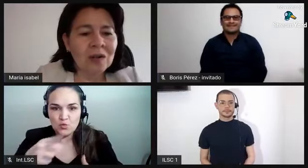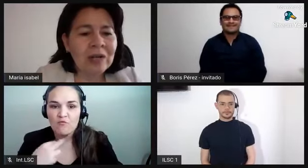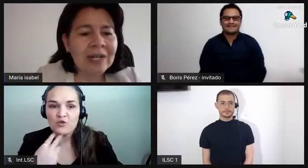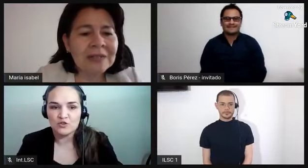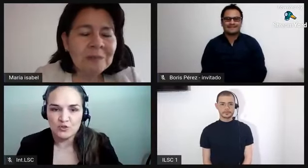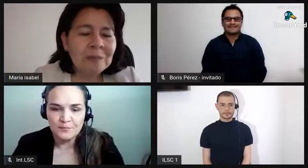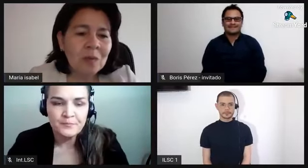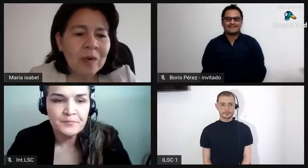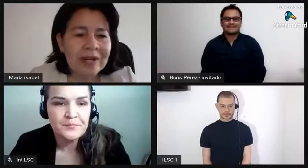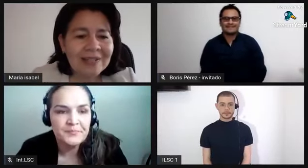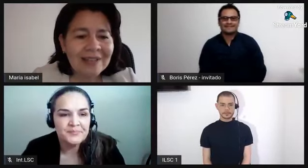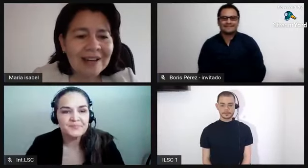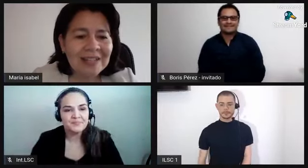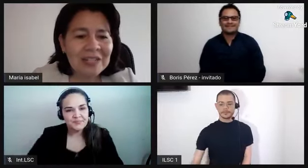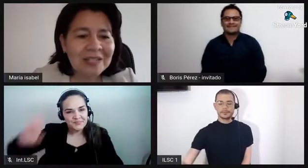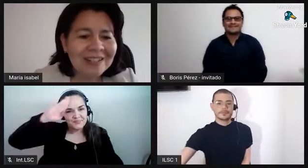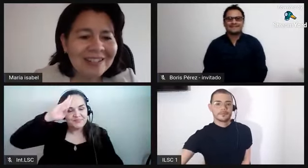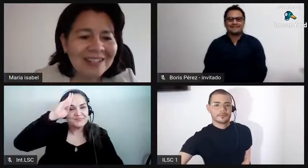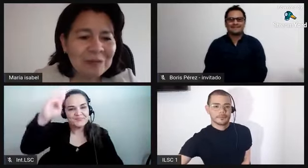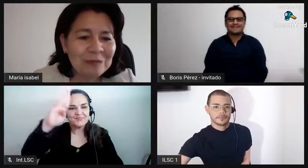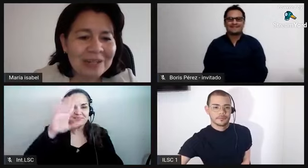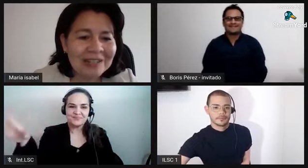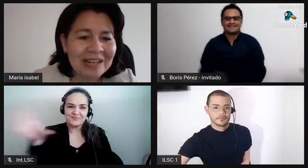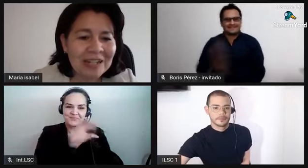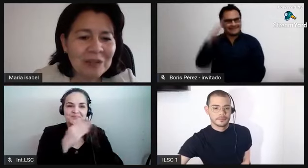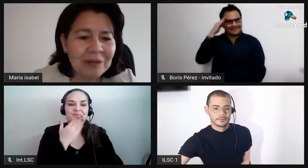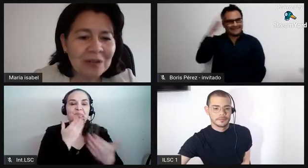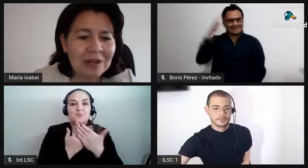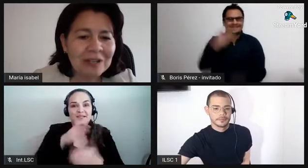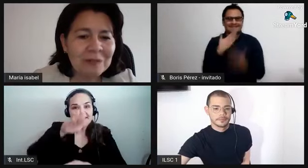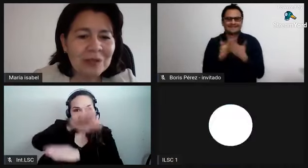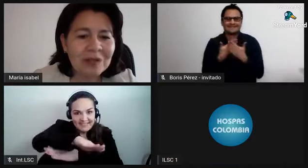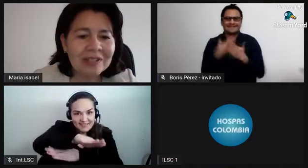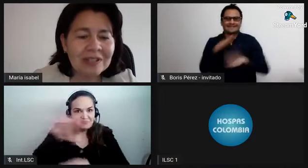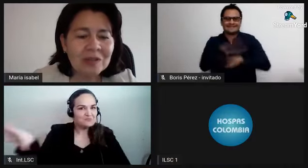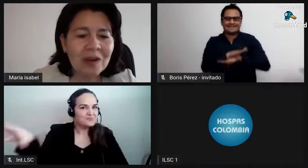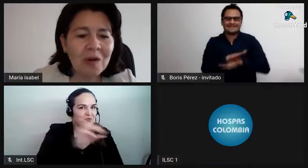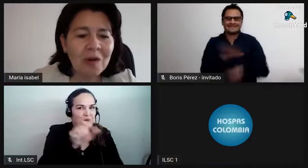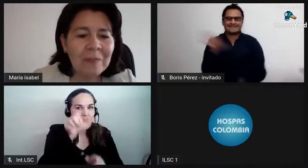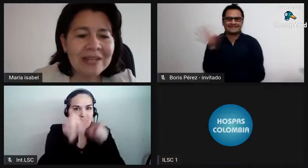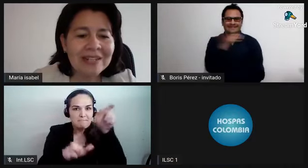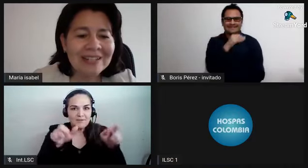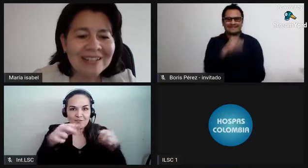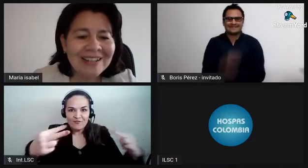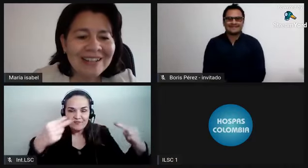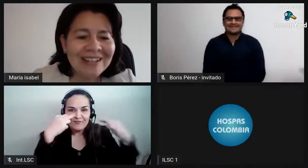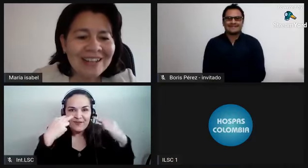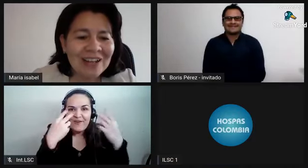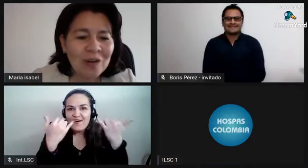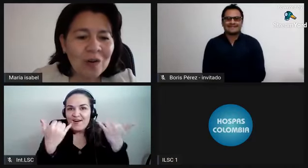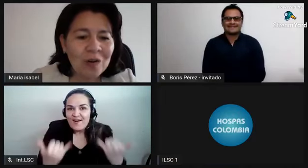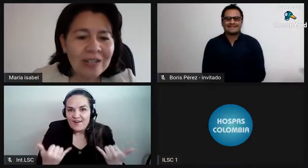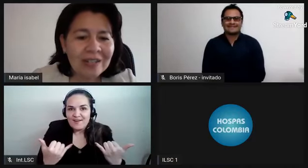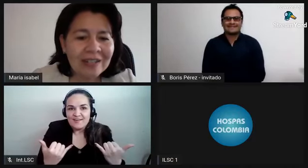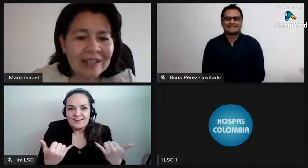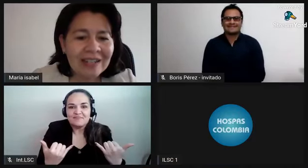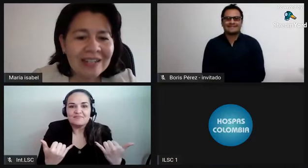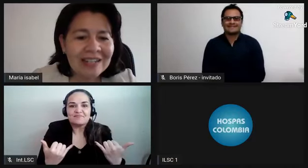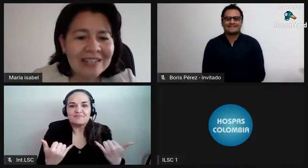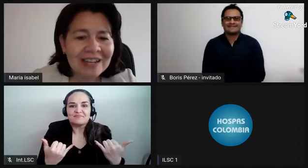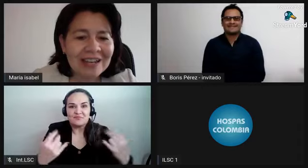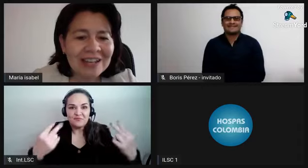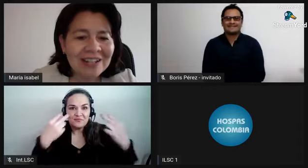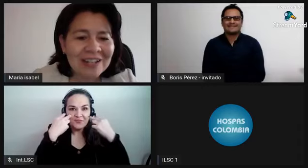hola buenas tardes buenas tardes para todas las personas que nos acompañan hoy